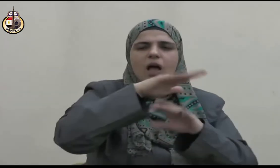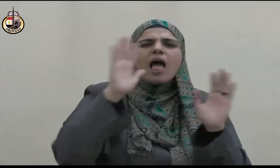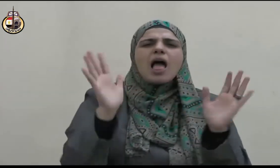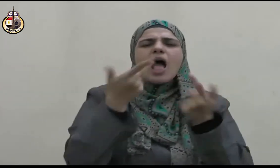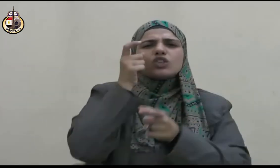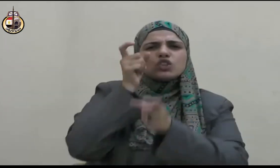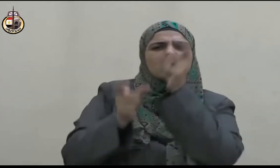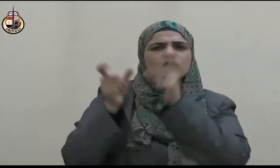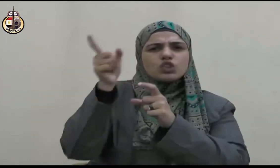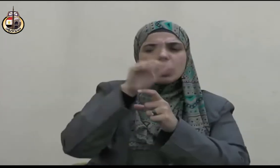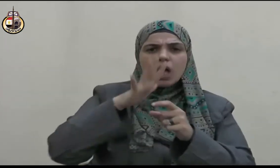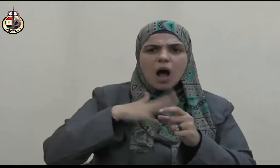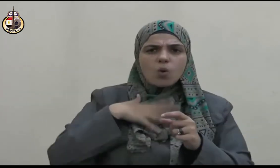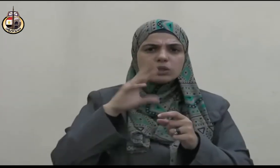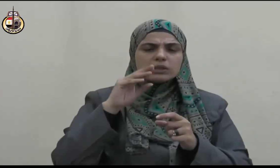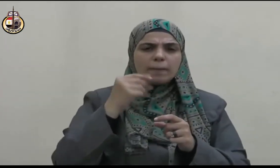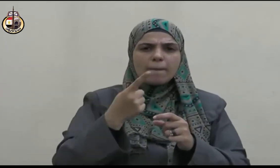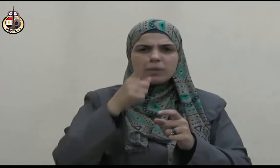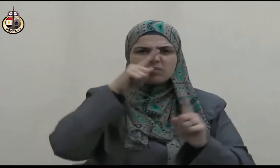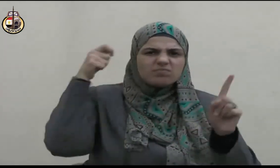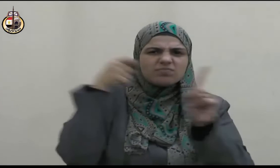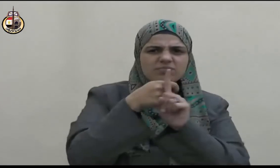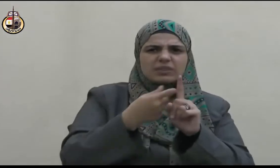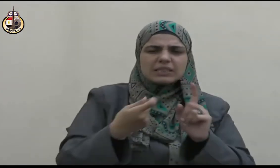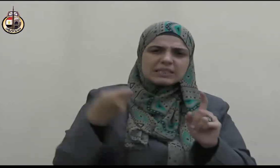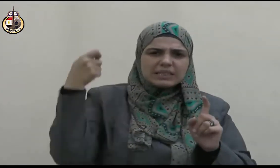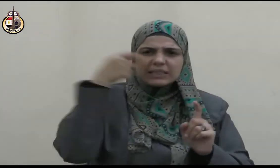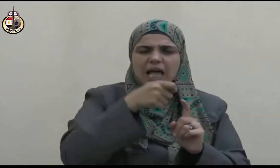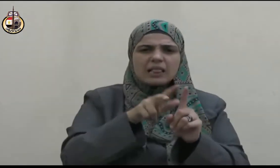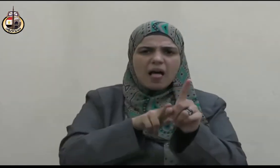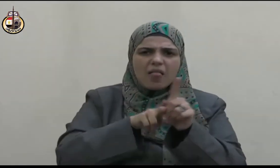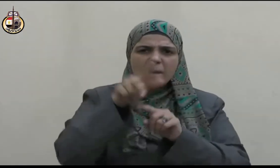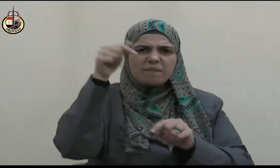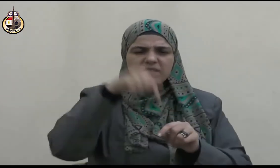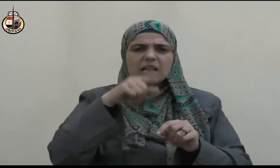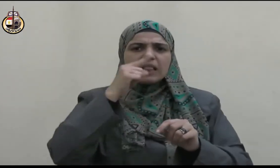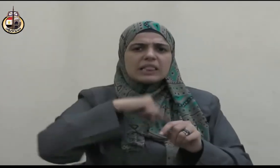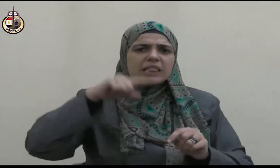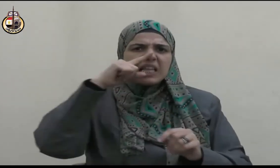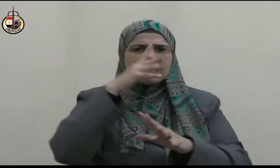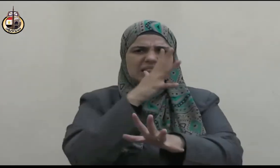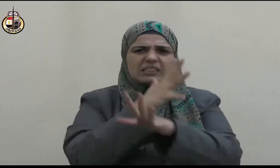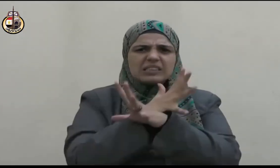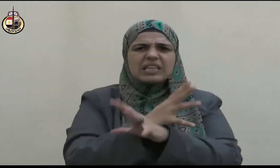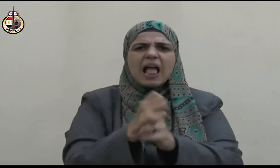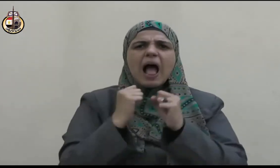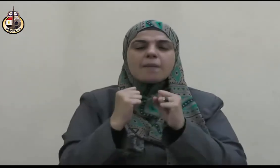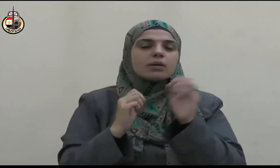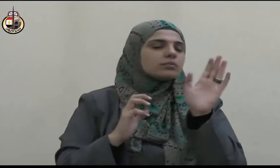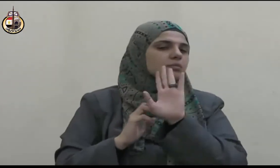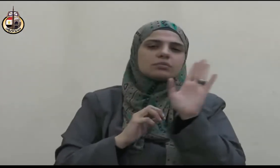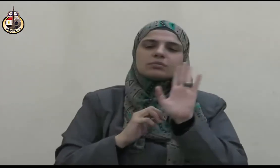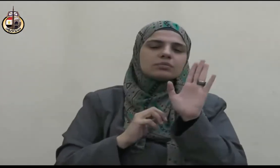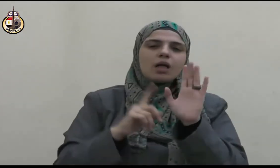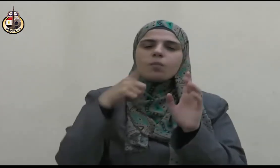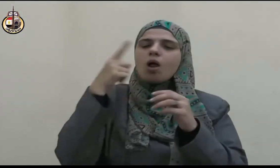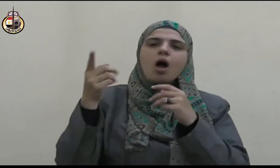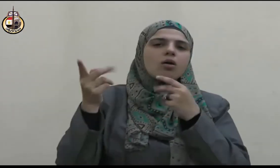اللهم ارزقنا حبك وحب رسولك صلى الله عليه وسلم وكل عمل